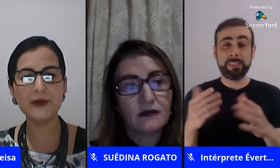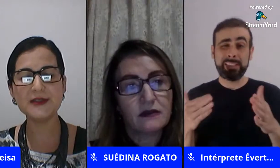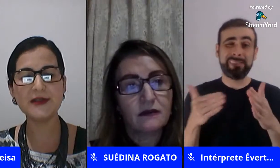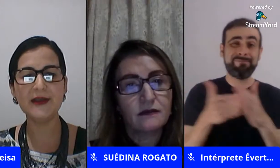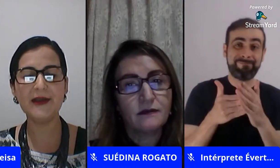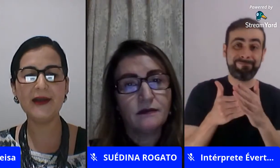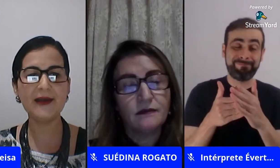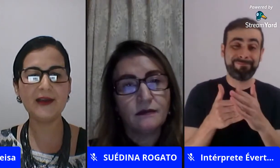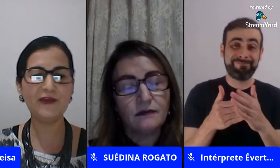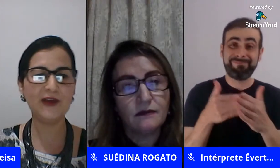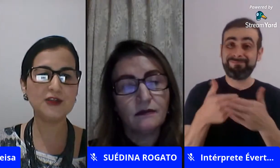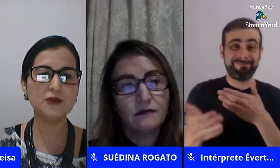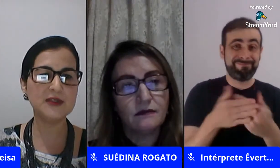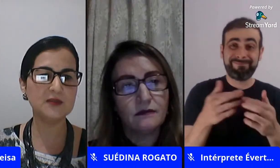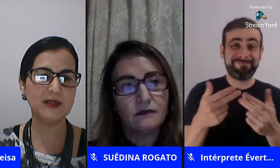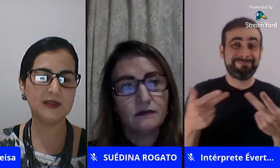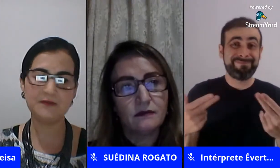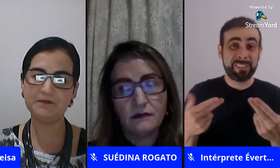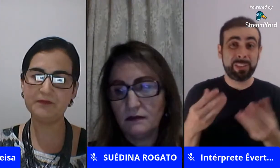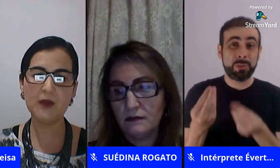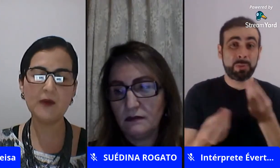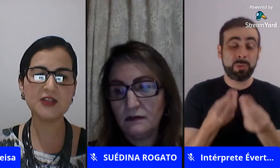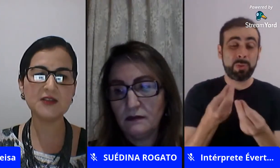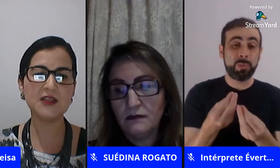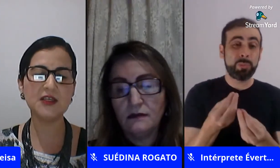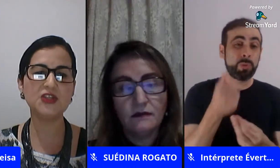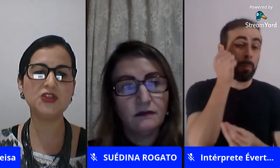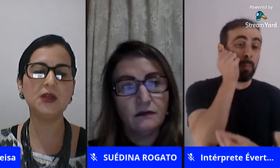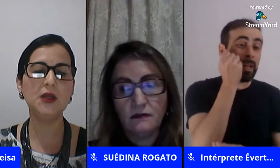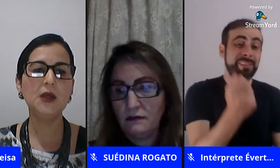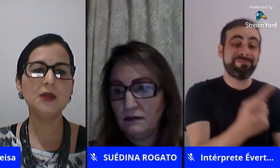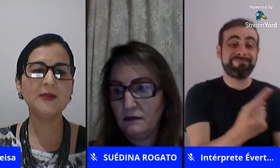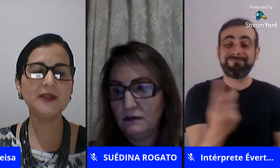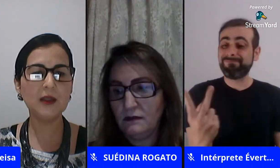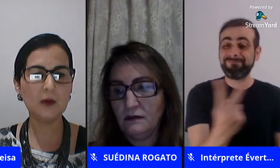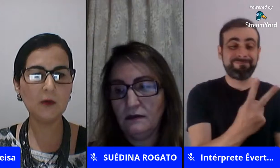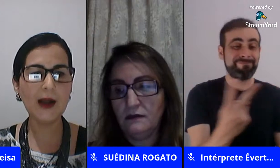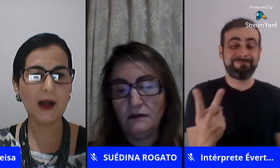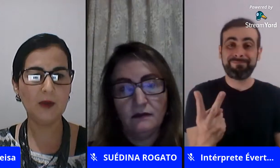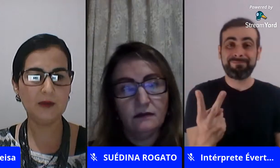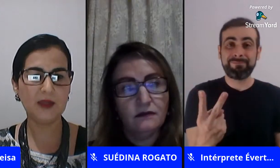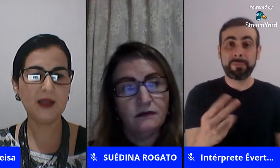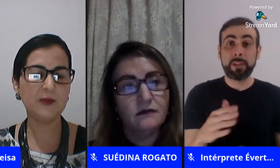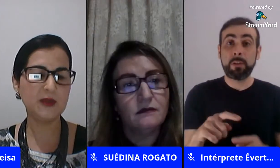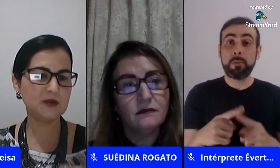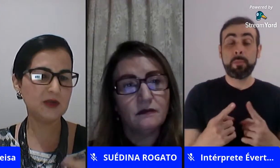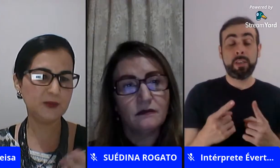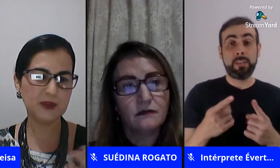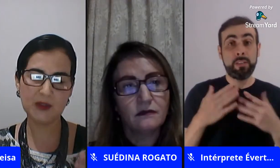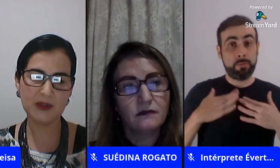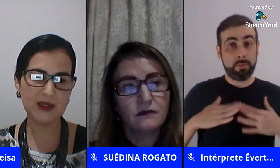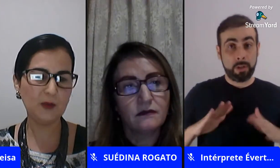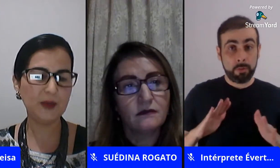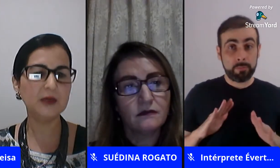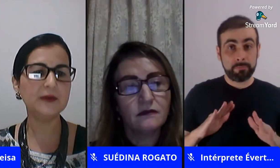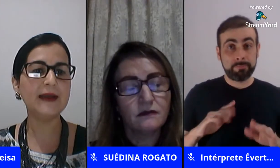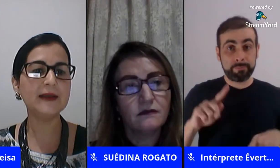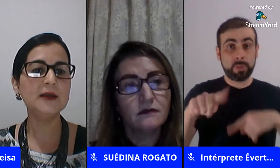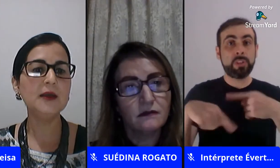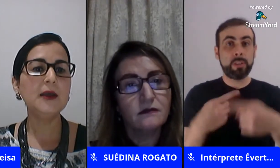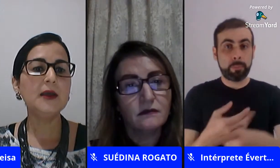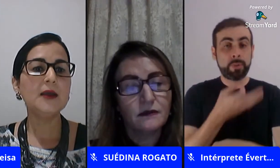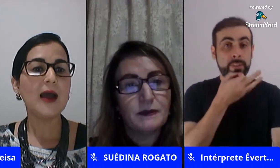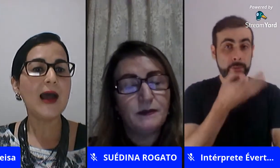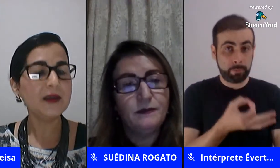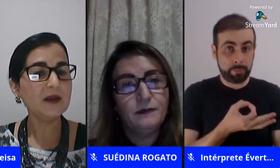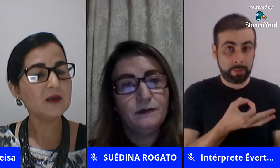alguma coisa né e aqui vai falar de duas mães então eu acho assim que a gente também tem que ir com calma né depois a Suede pode também dar a opinião